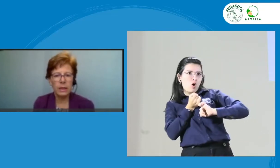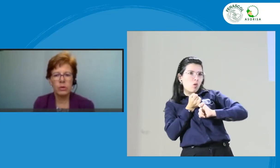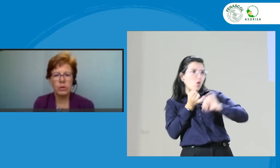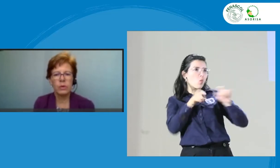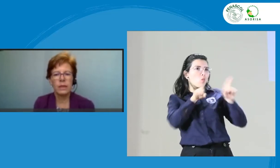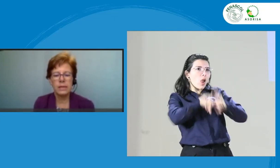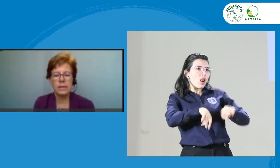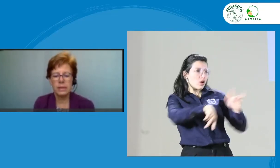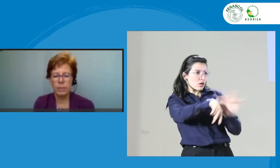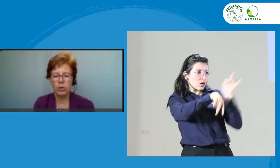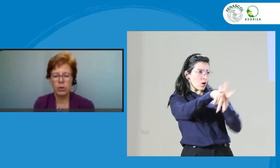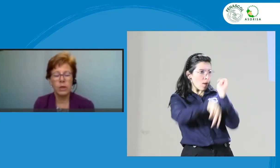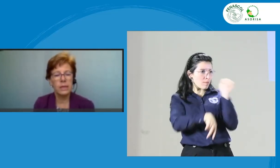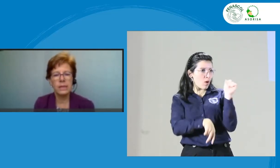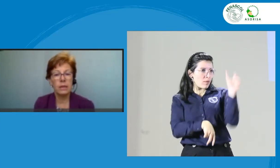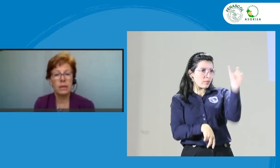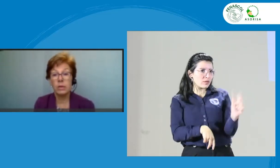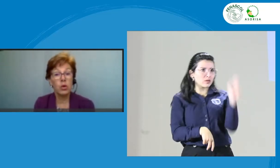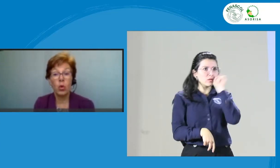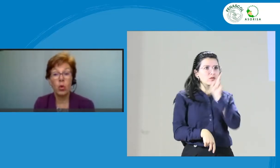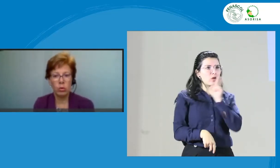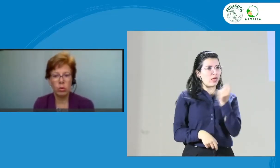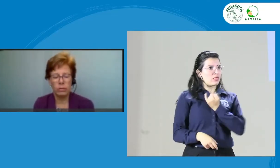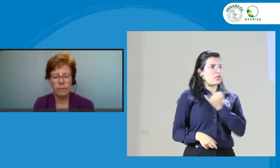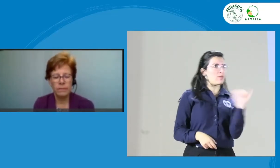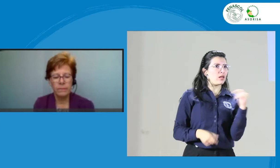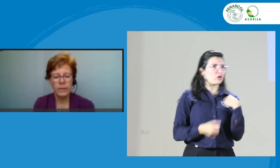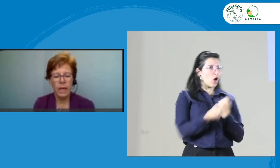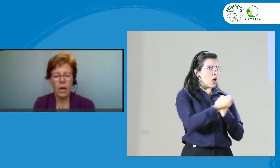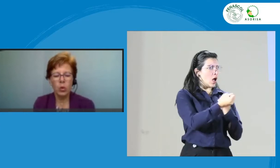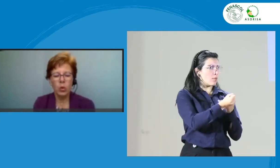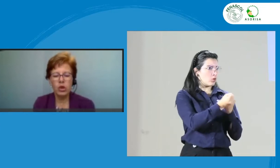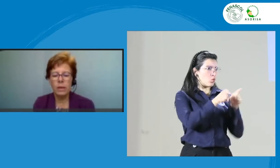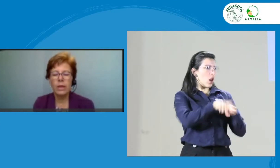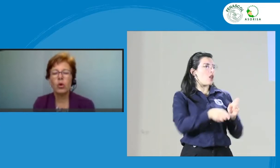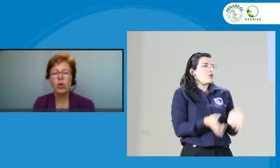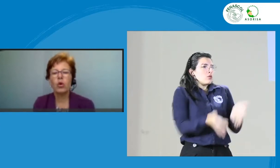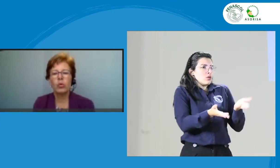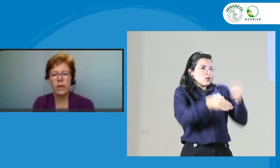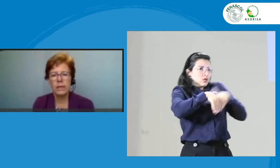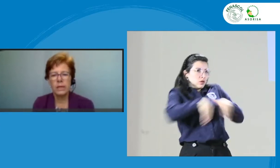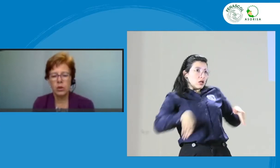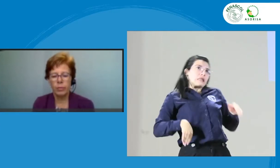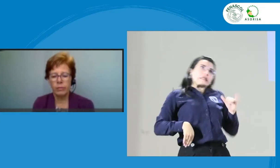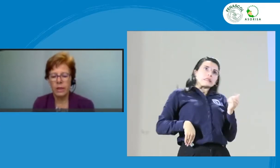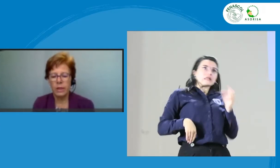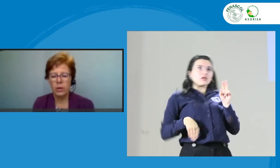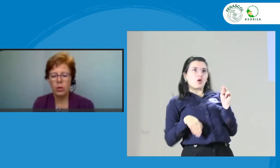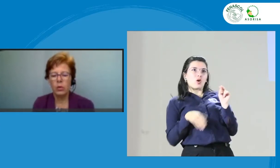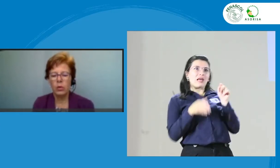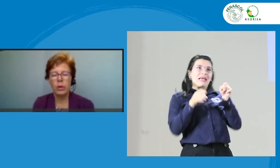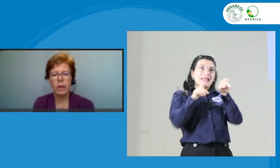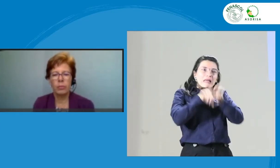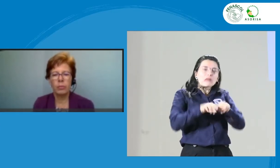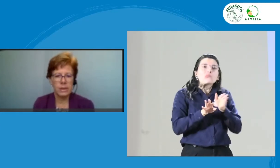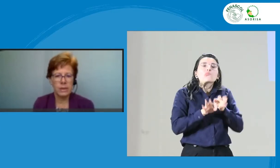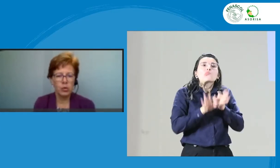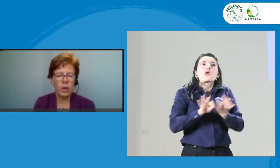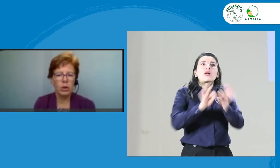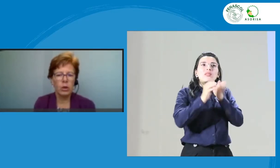los diferentes aspectos de este servicio o no? ¿Usted el método de comunicación preferido por este usuario a lo